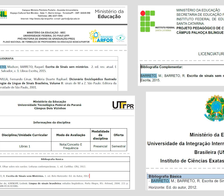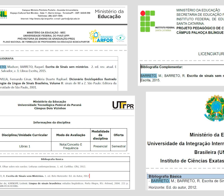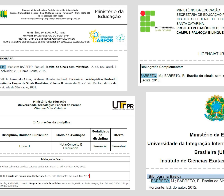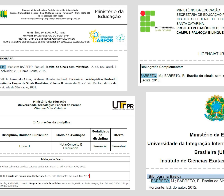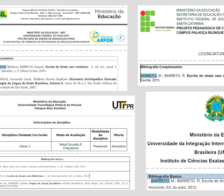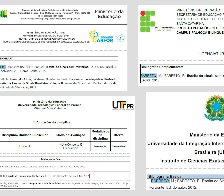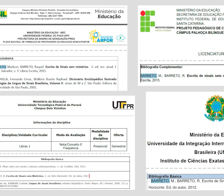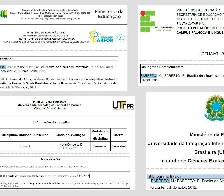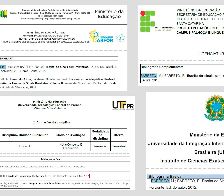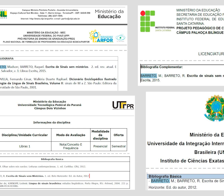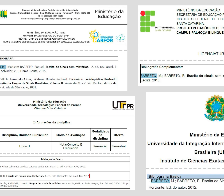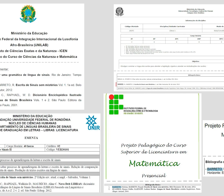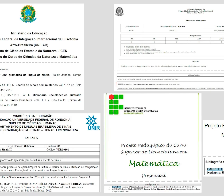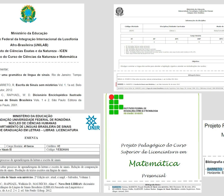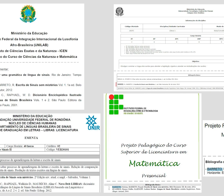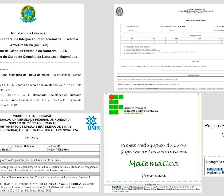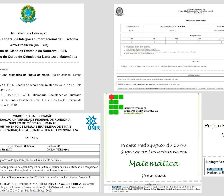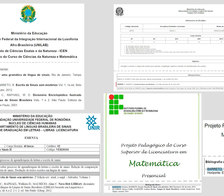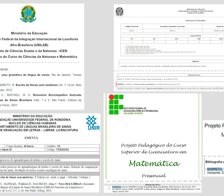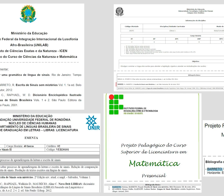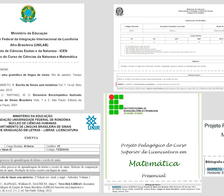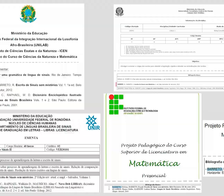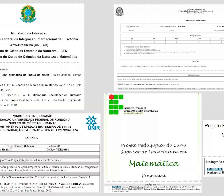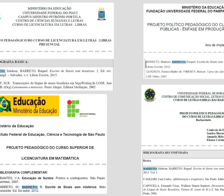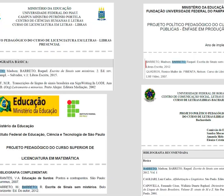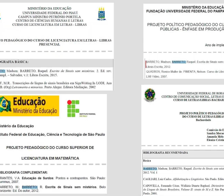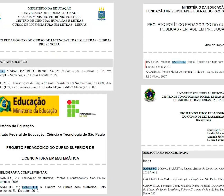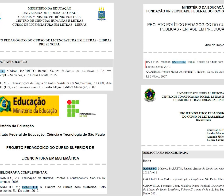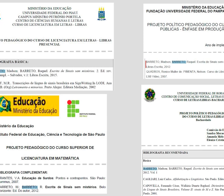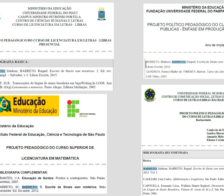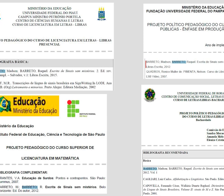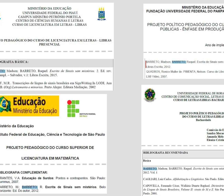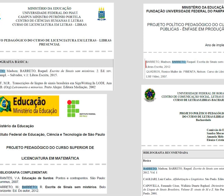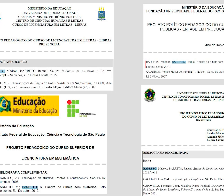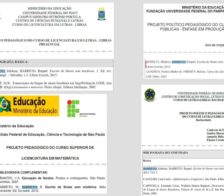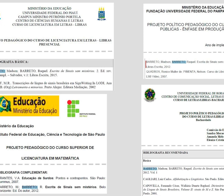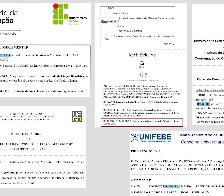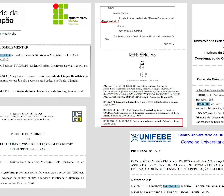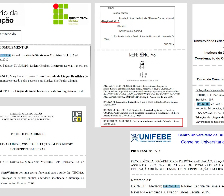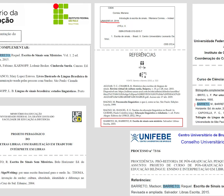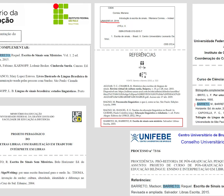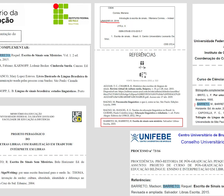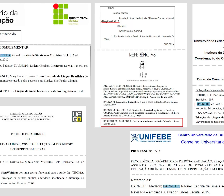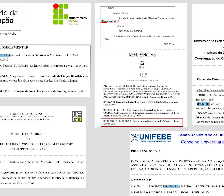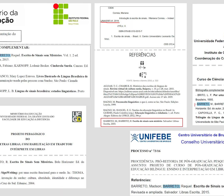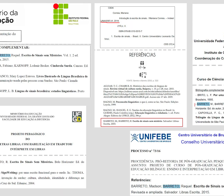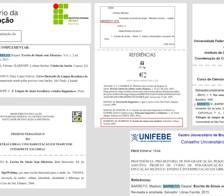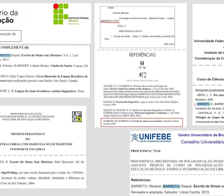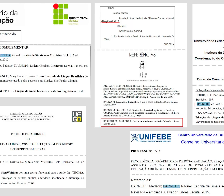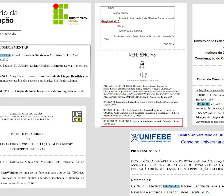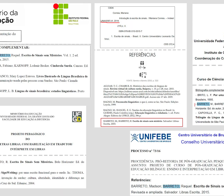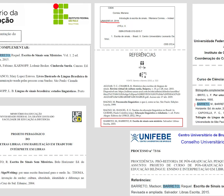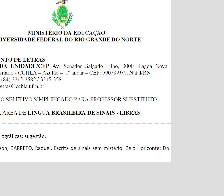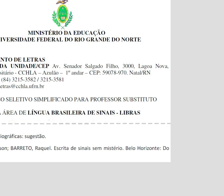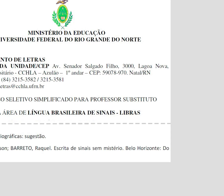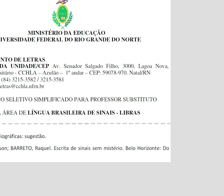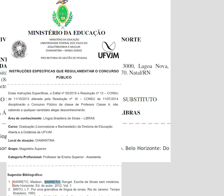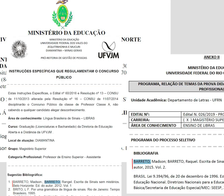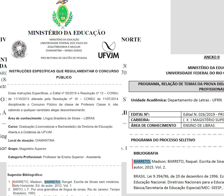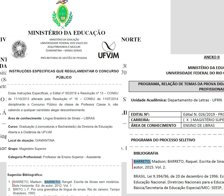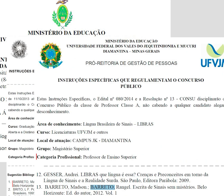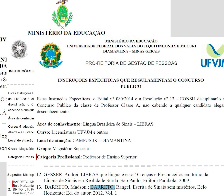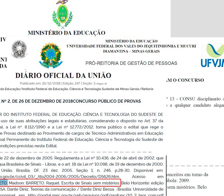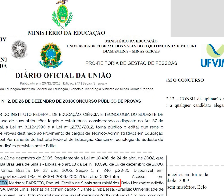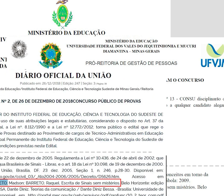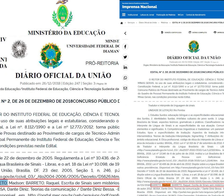tornando por referência por professores, escolas de estudos, faculdades, universidades de todo o Brasil, pós